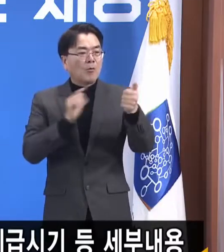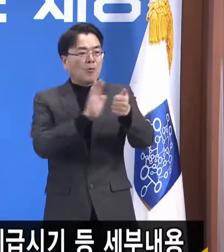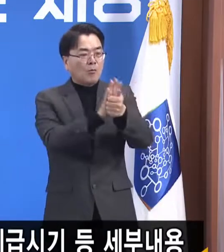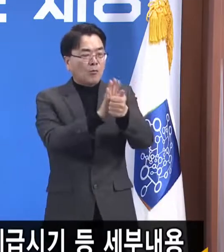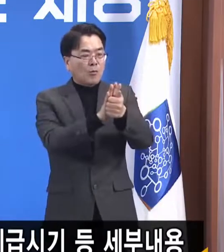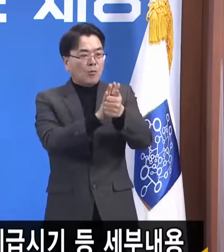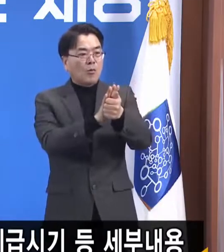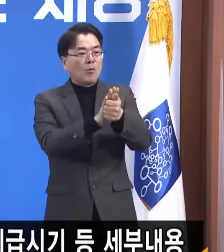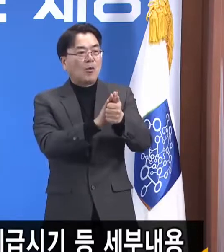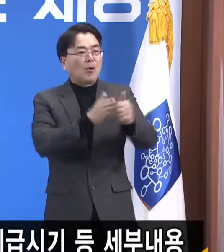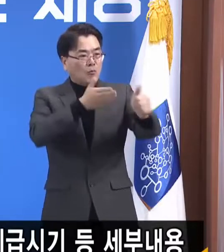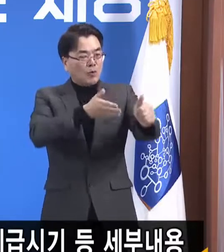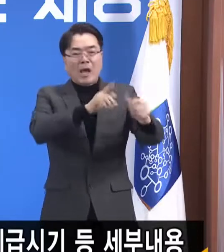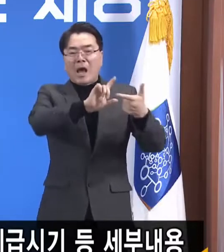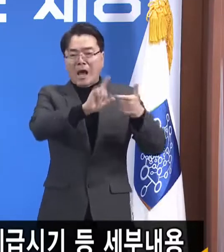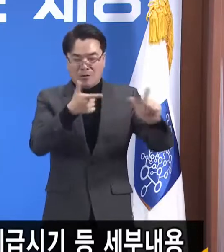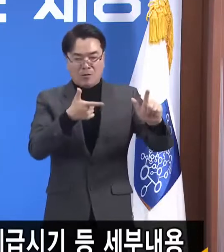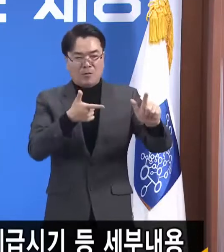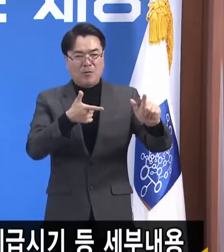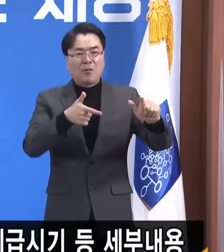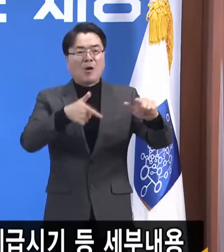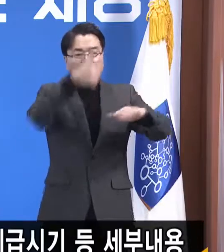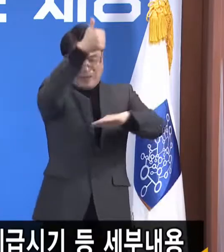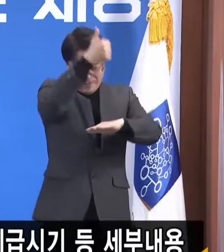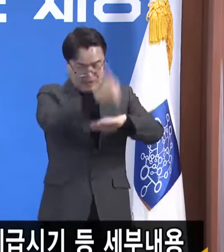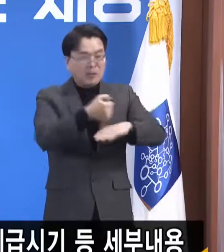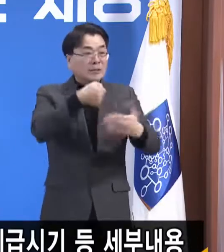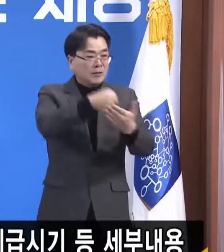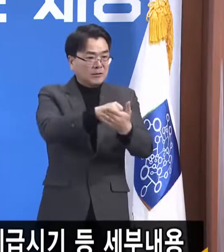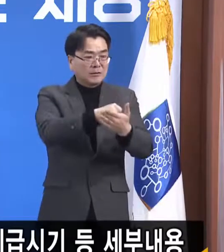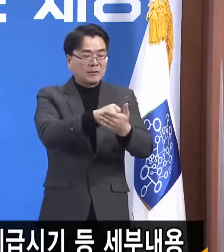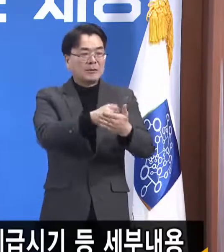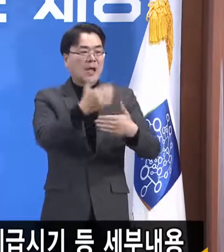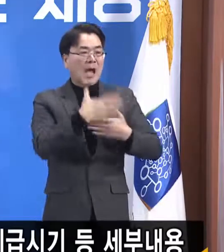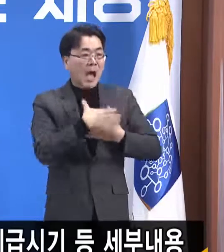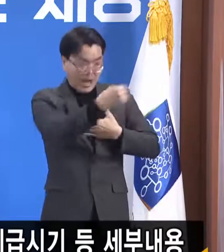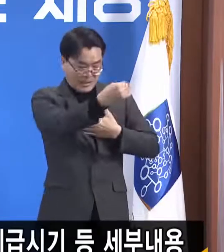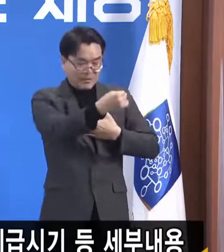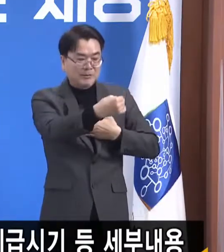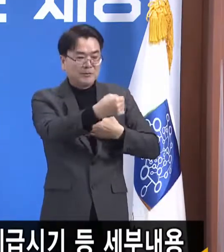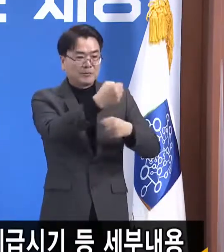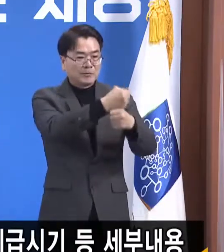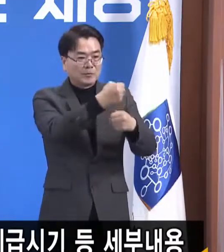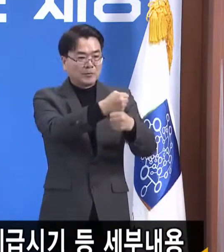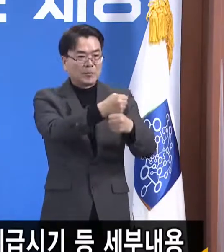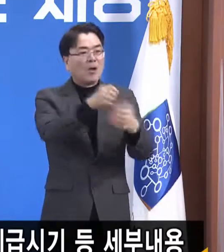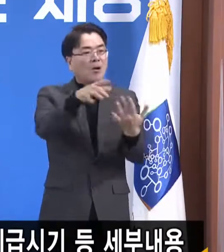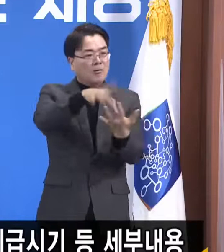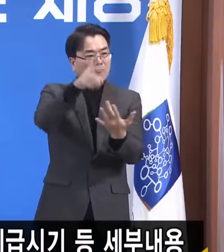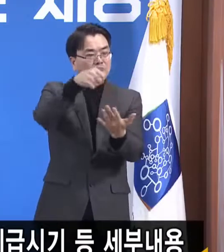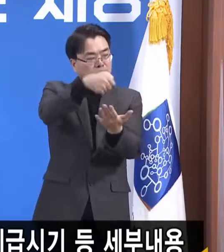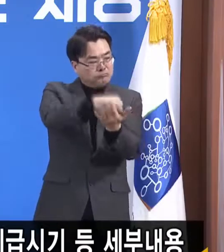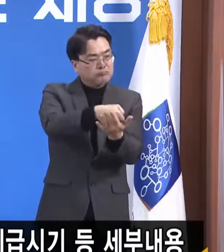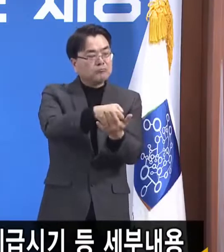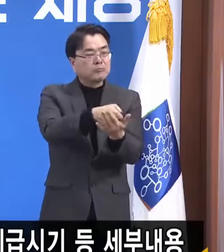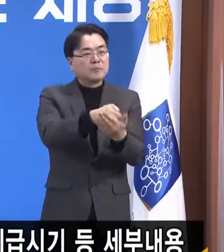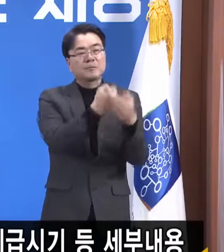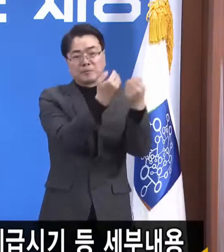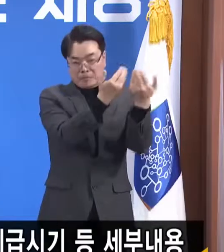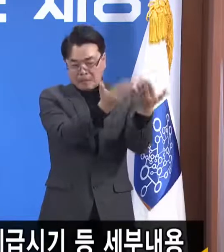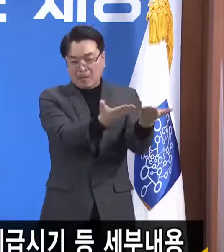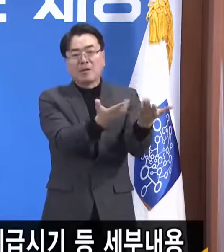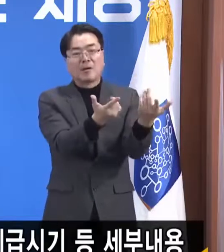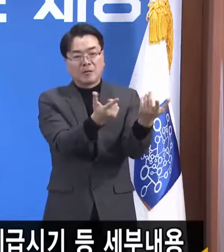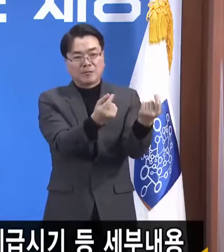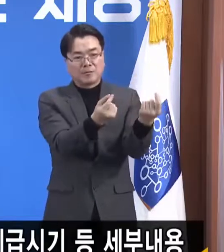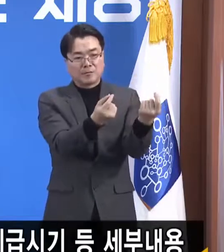각 시군에서 알아서 선별, 현금지원을, 핀셋지원을 하겠다고 했기 때문에 저희가 그것을